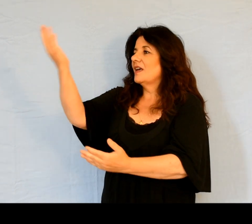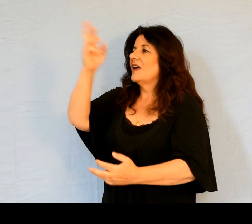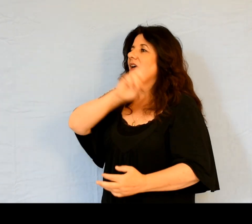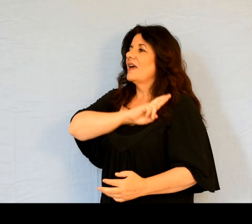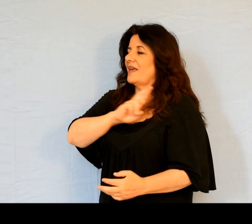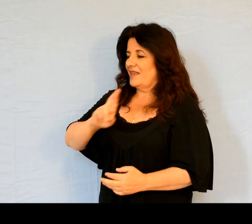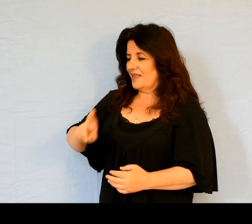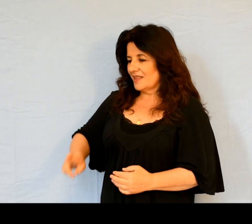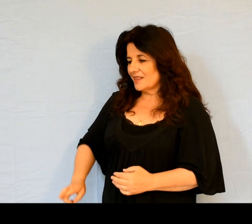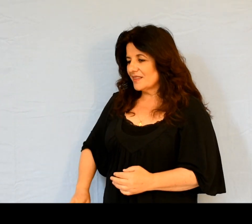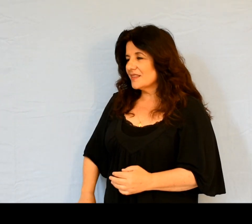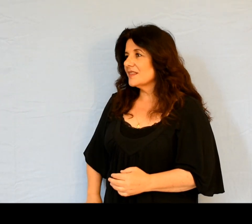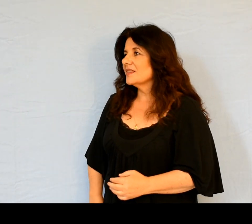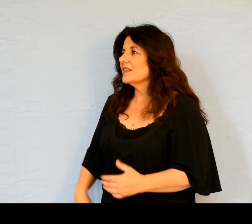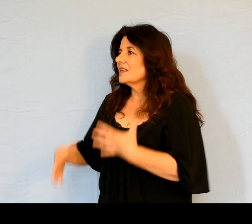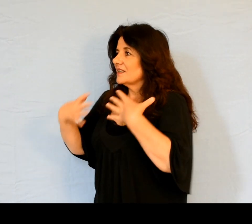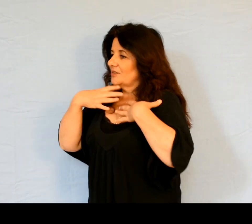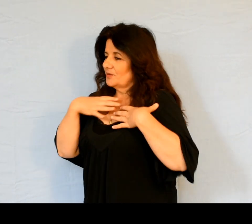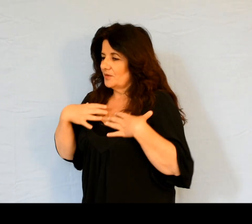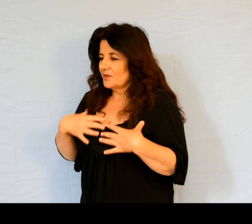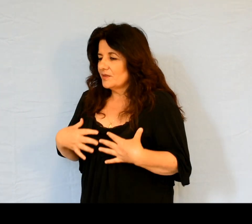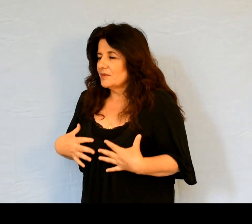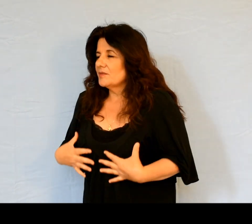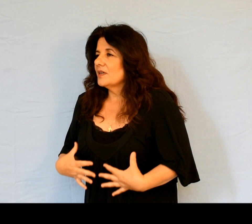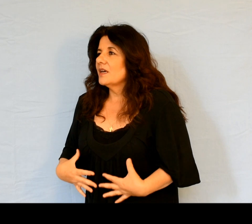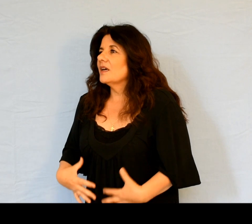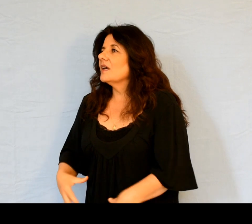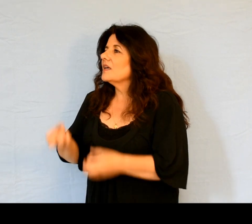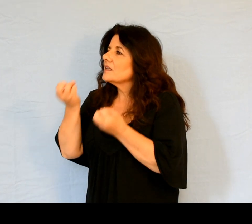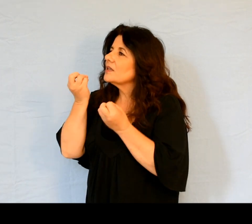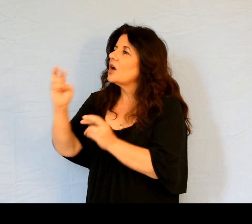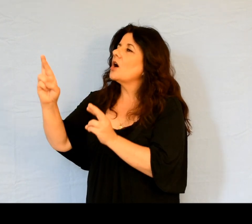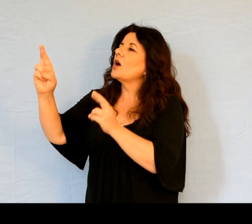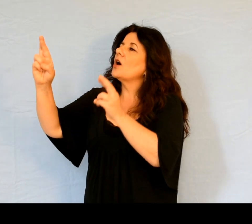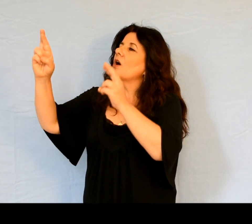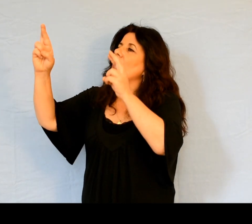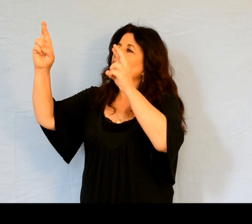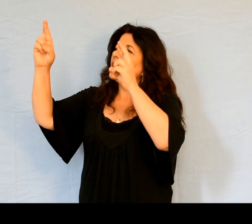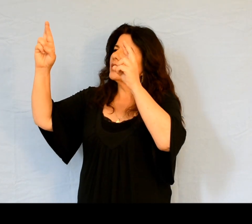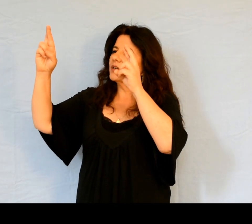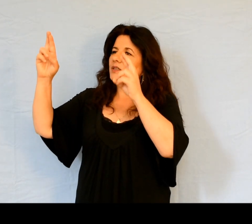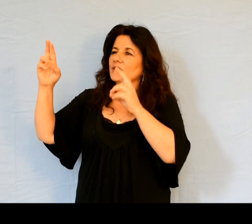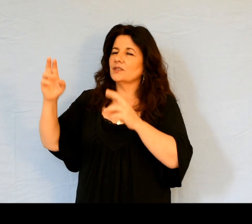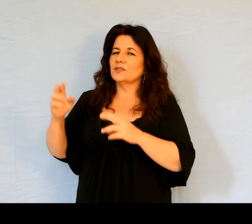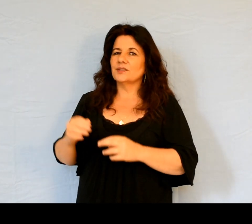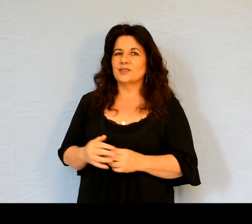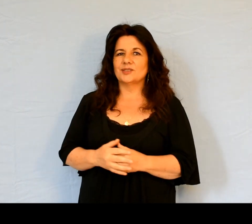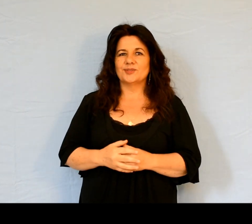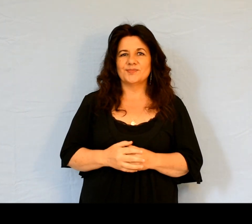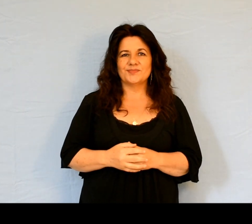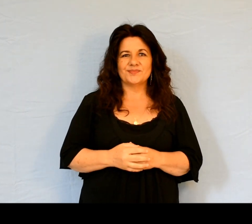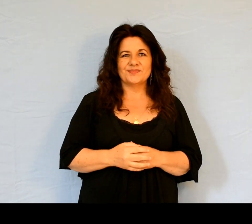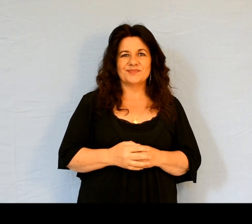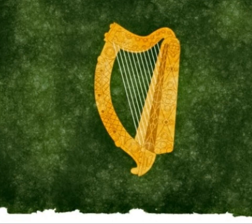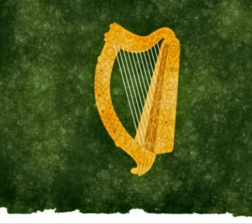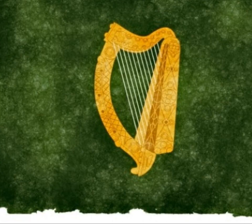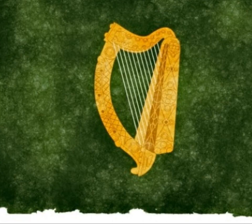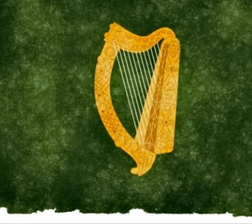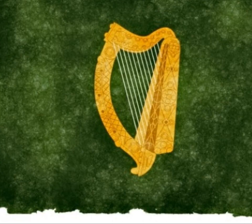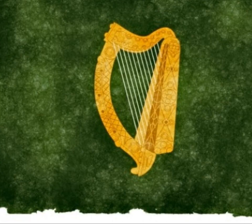Reine, toute parée d'or. Sous-titrage